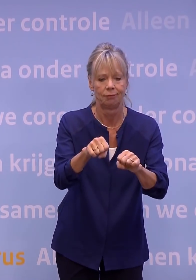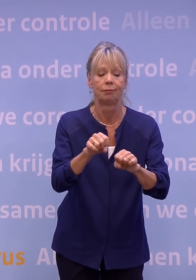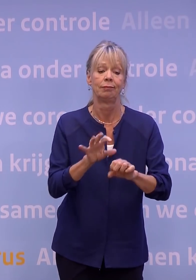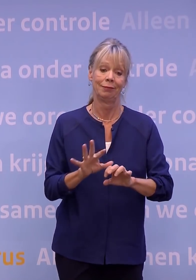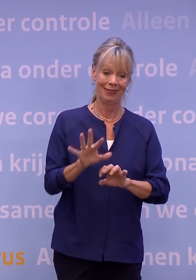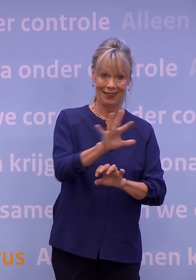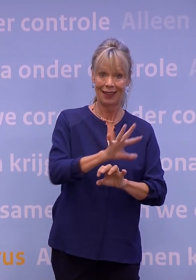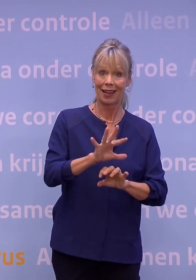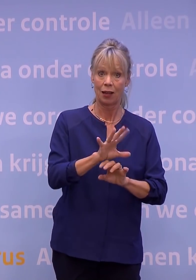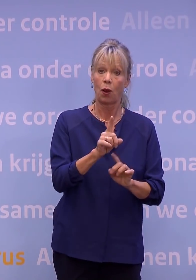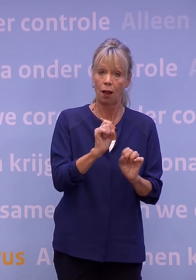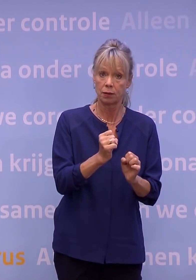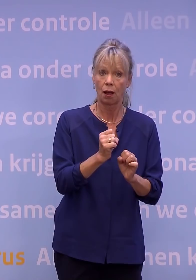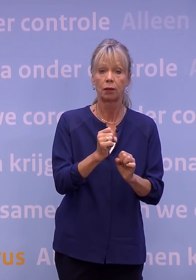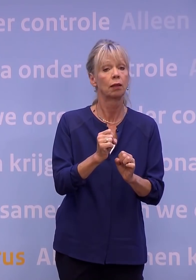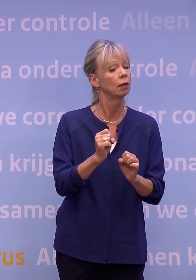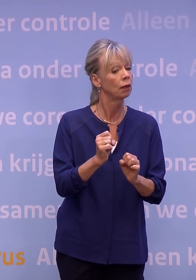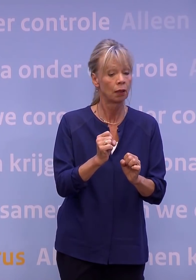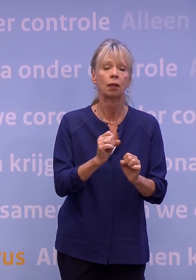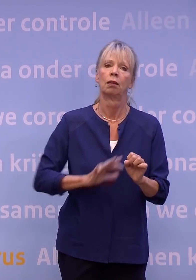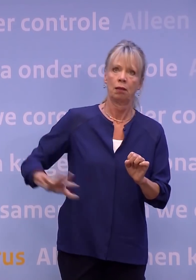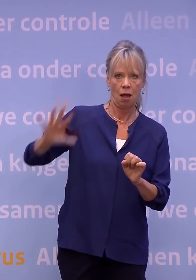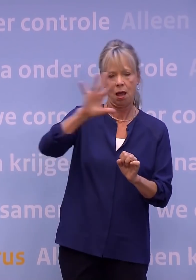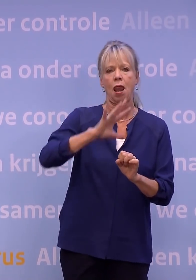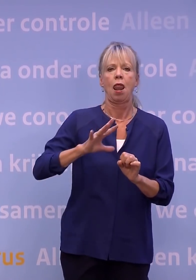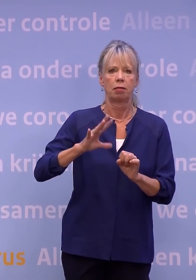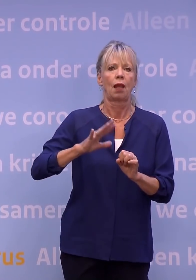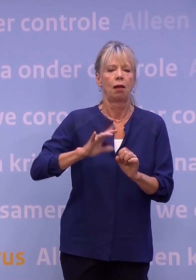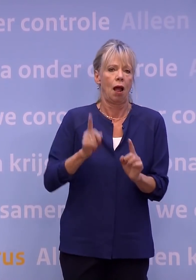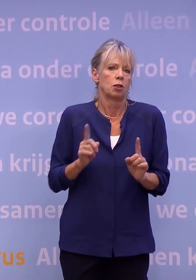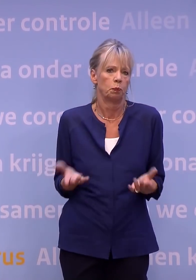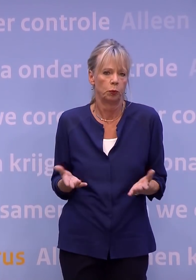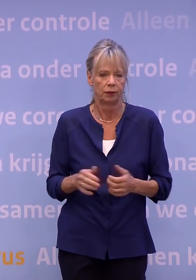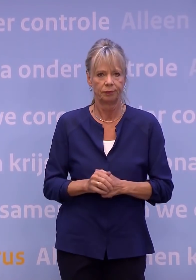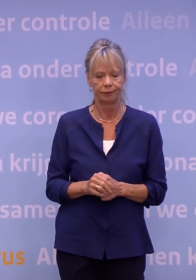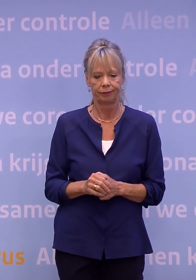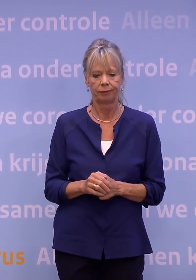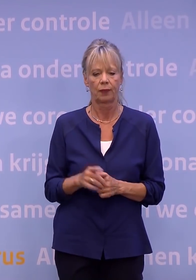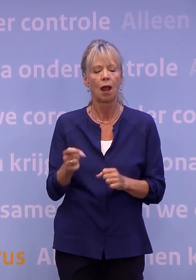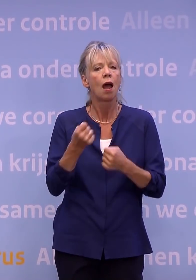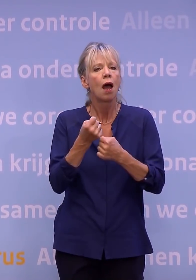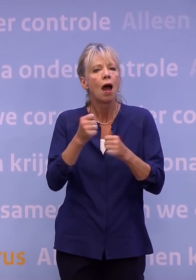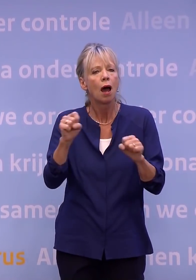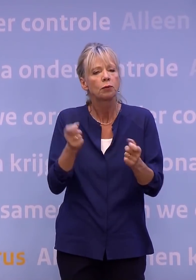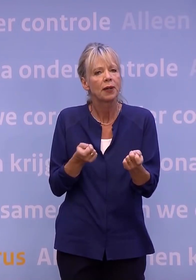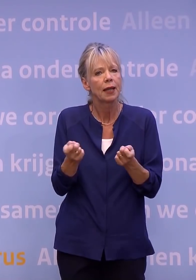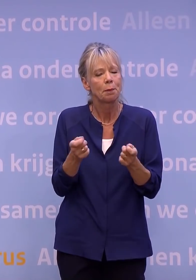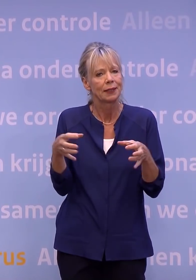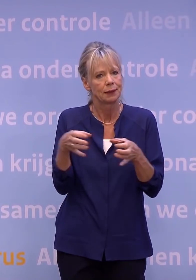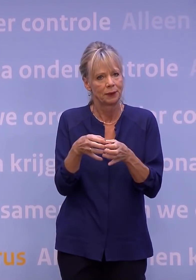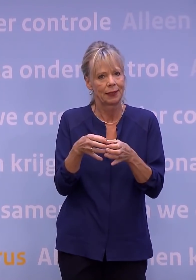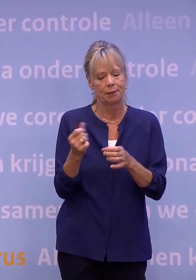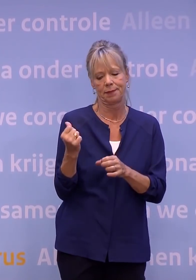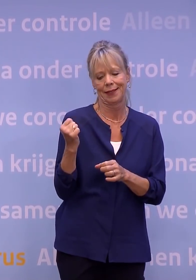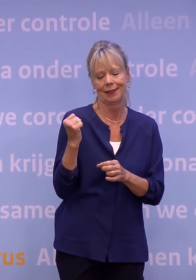en landelijk waar dat moet. Het nieuwe advies van het Outbreak Management Team dat we gisteren kregen,